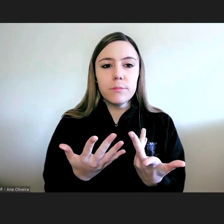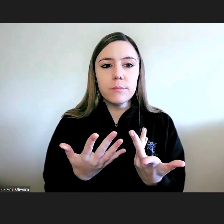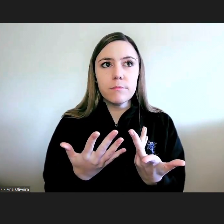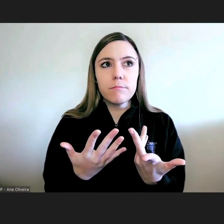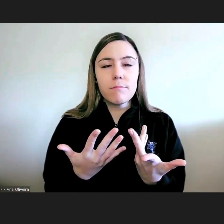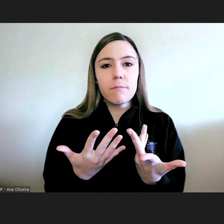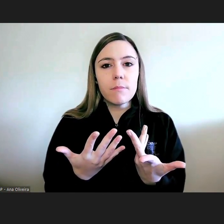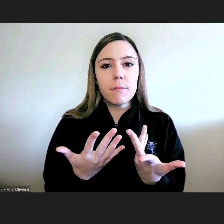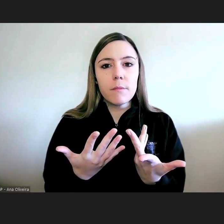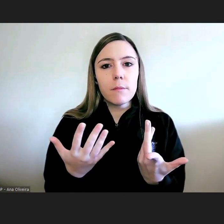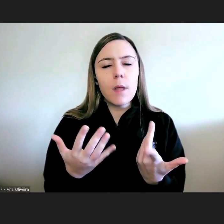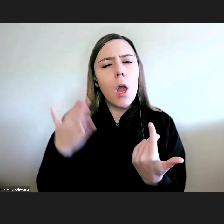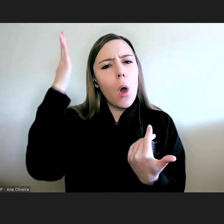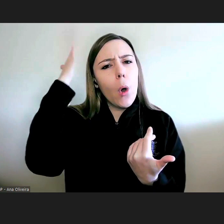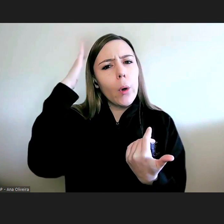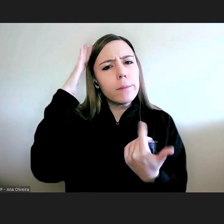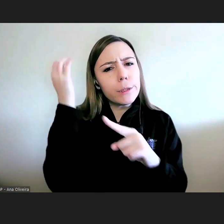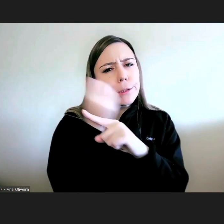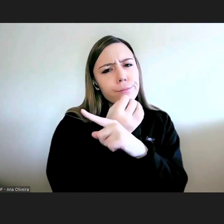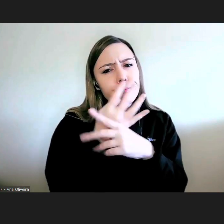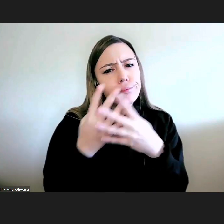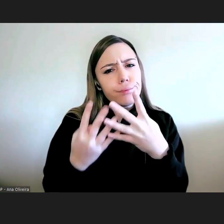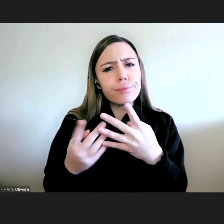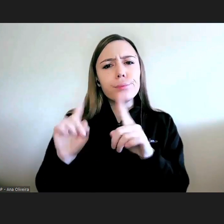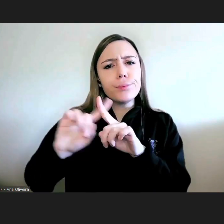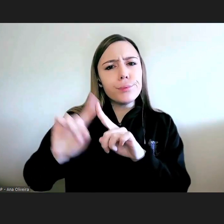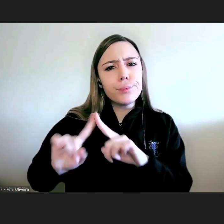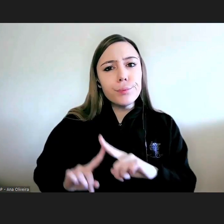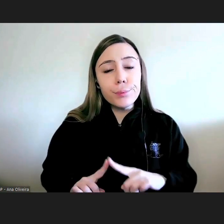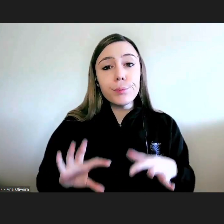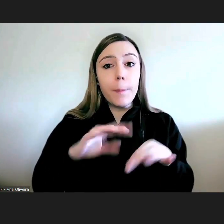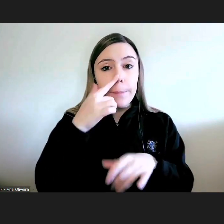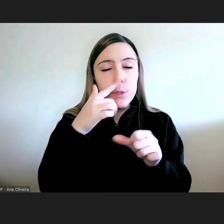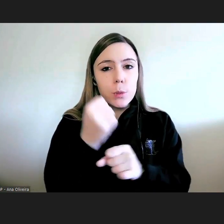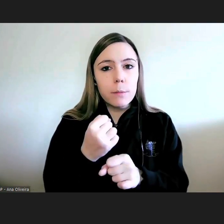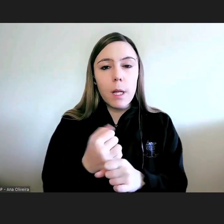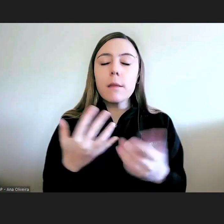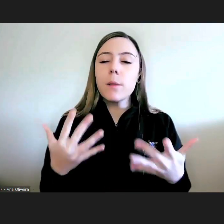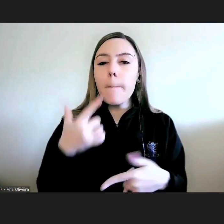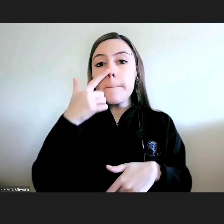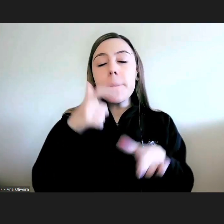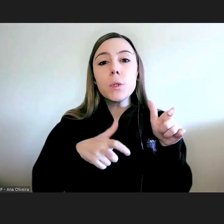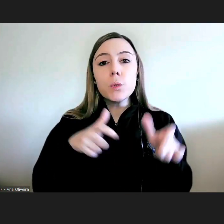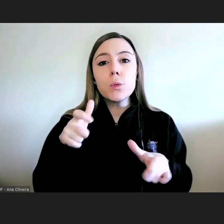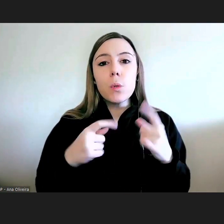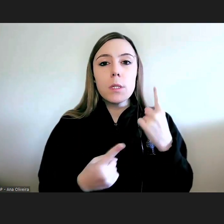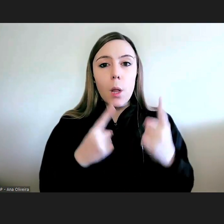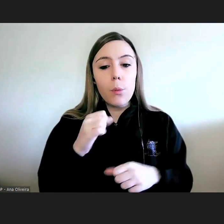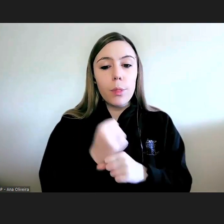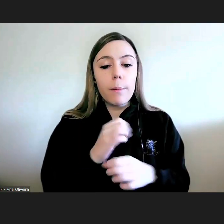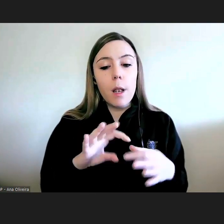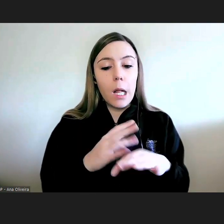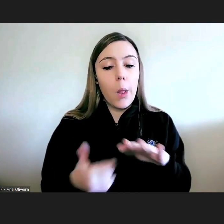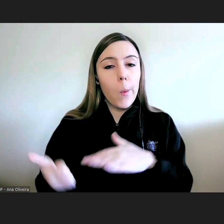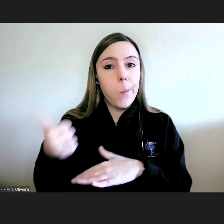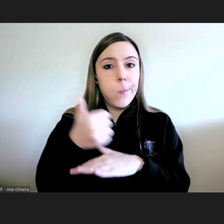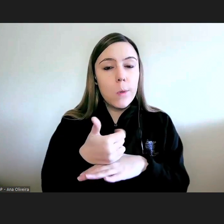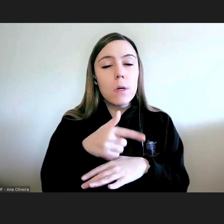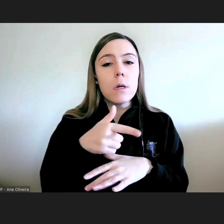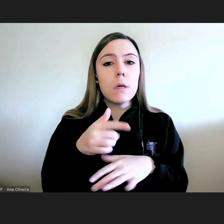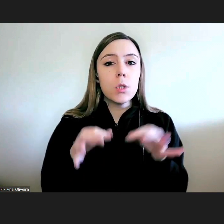diversidade de competências dos colaboradores ou seja há pessoas na provedoria com especial